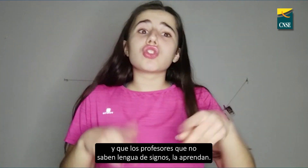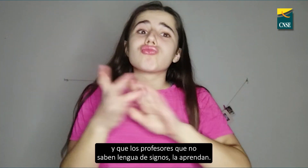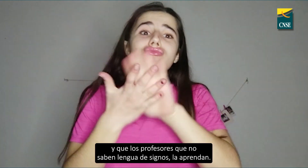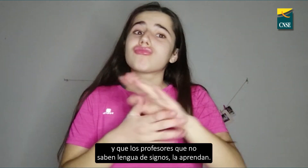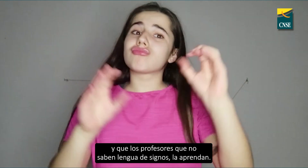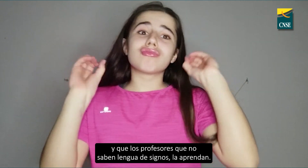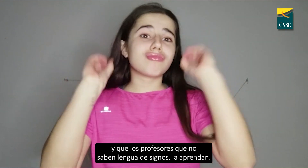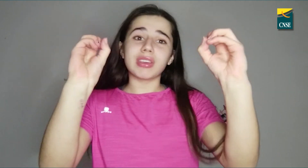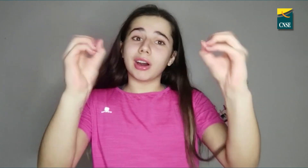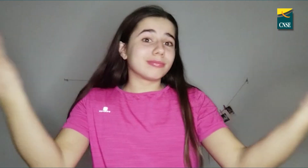la aprendan.